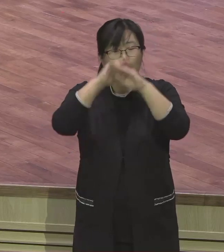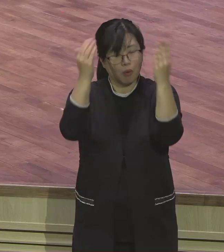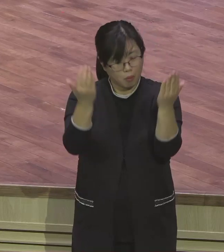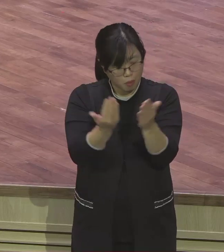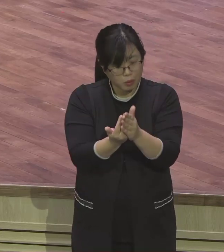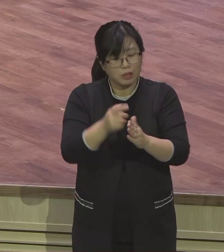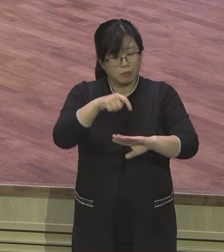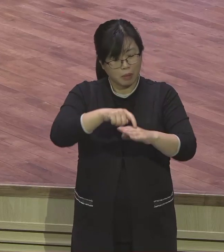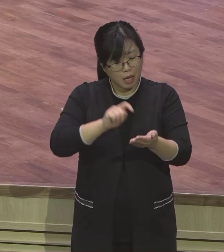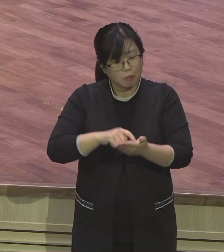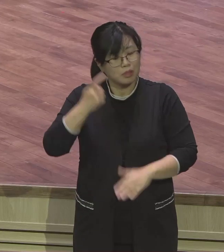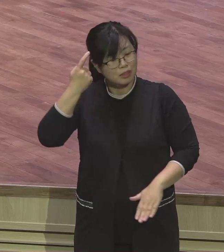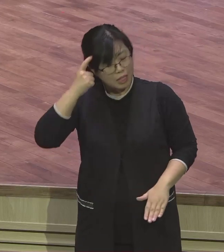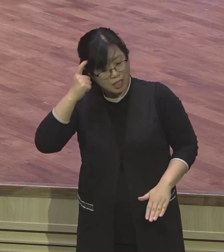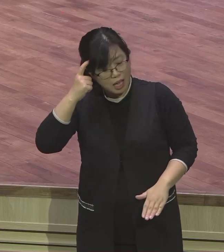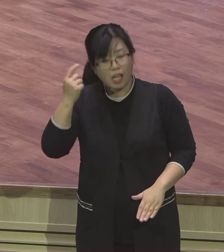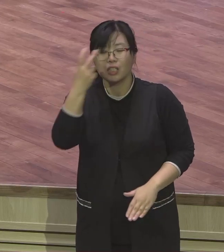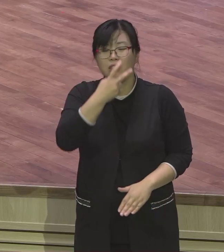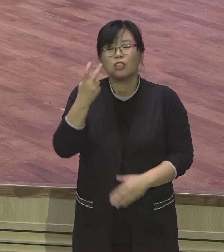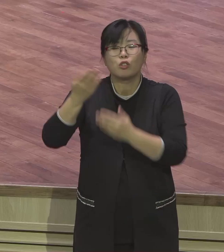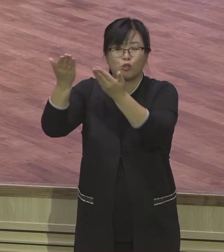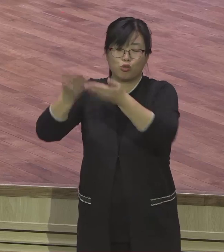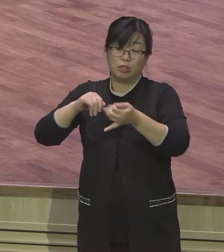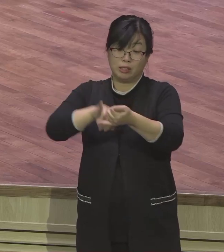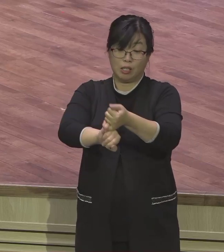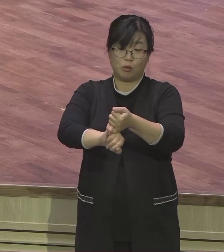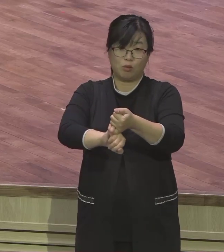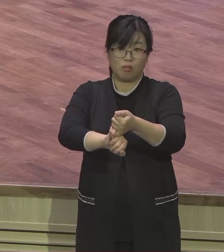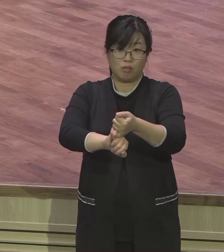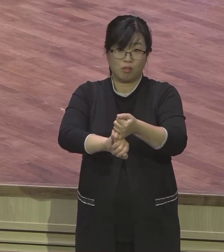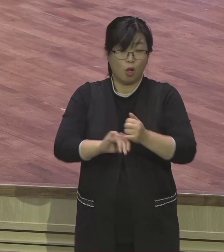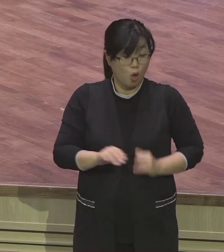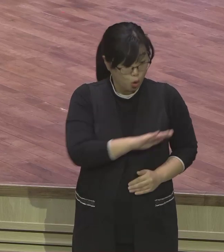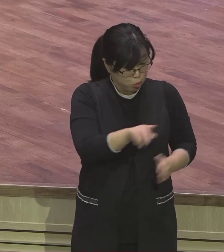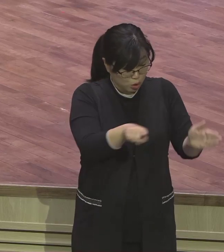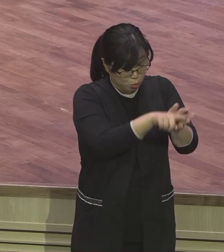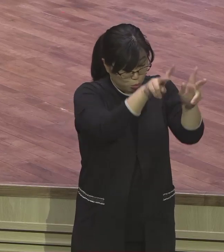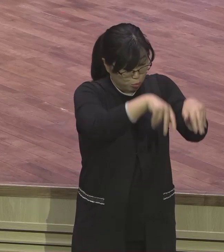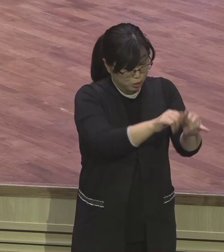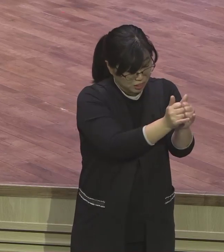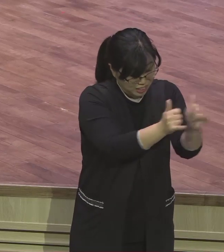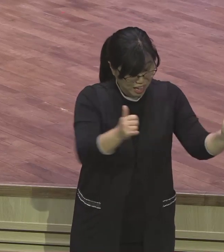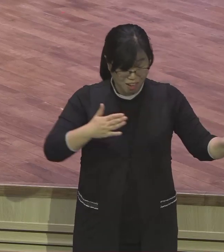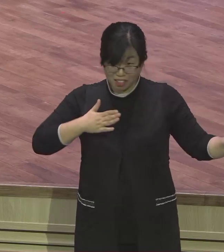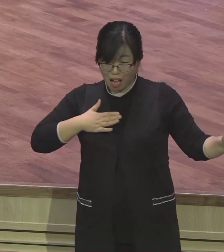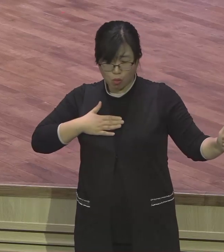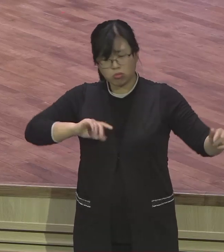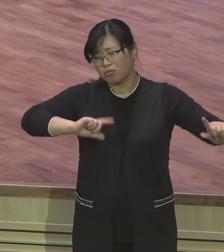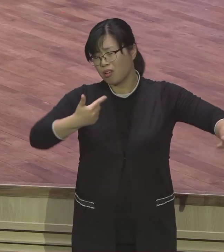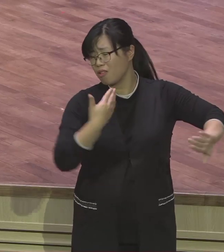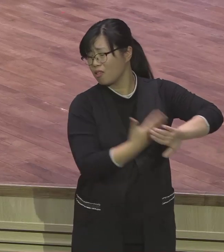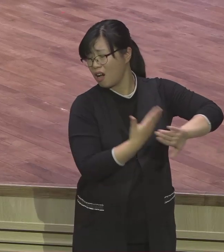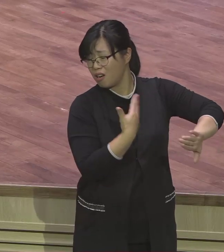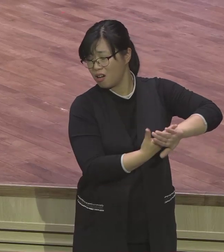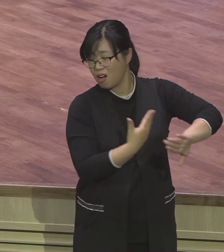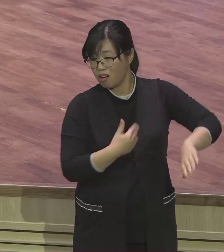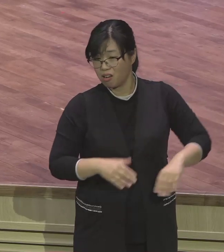차이가 차별화가 되죠. 불신자하고 다르죠. 우리는 똑같은 행편에서도 다르죠. 무슨